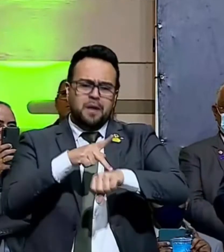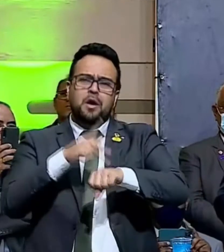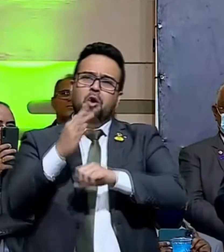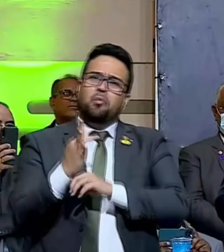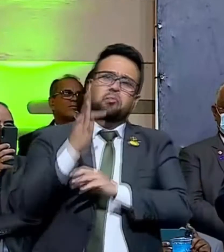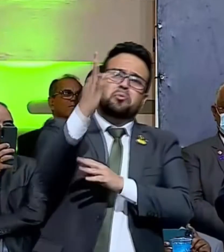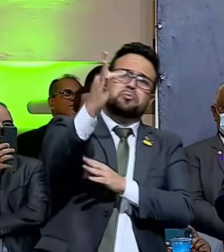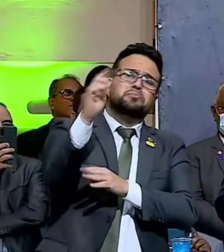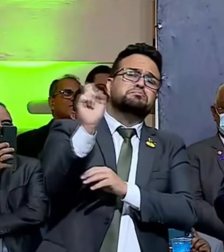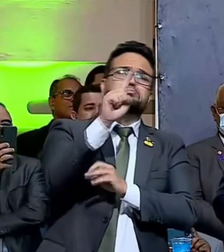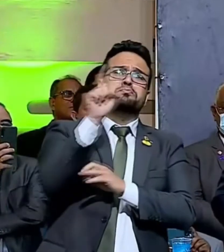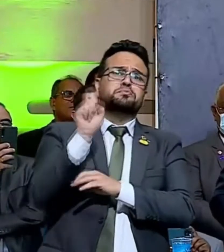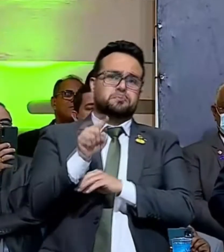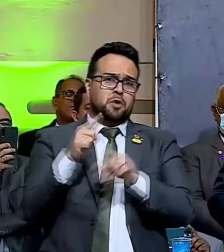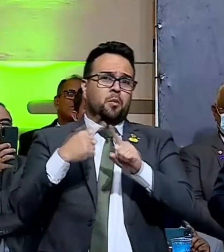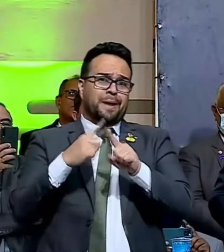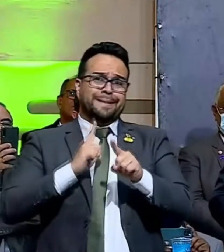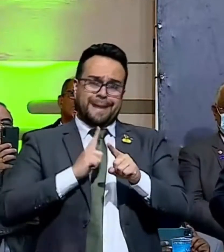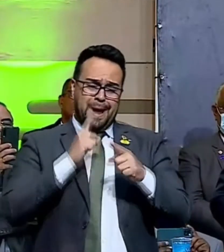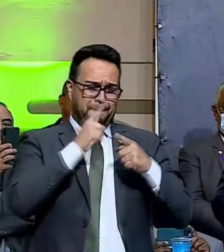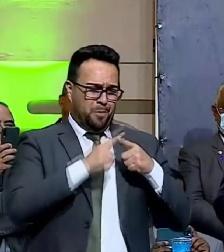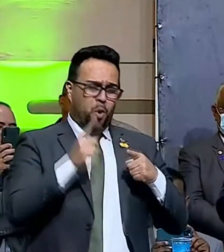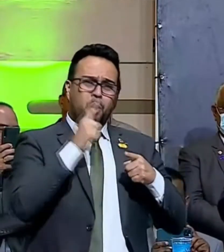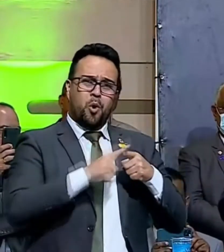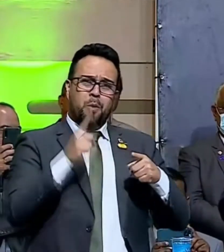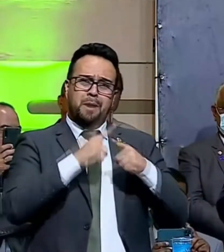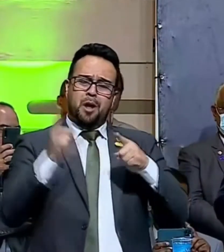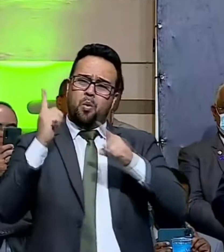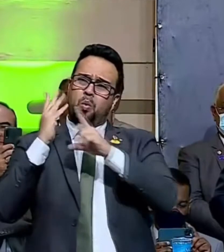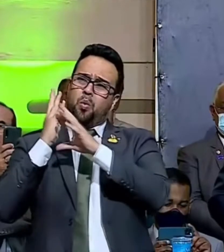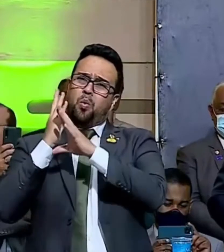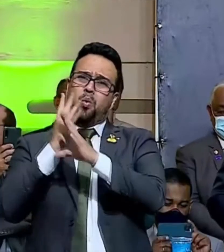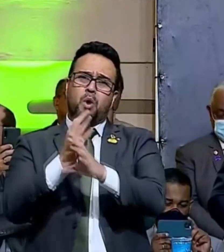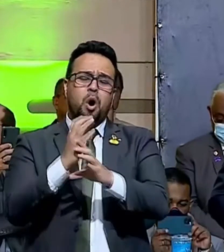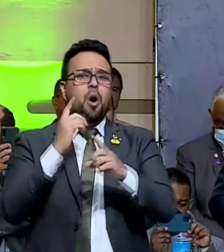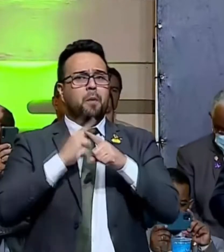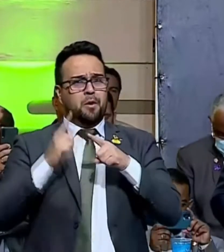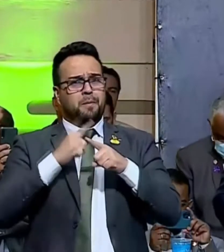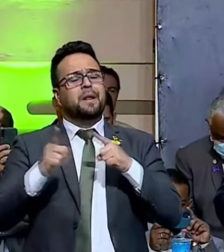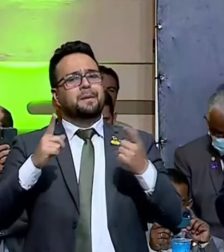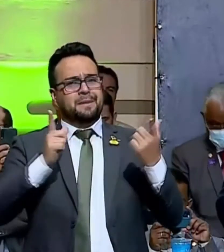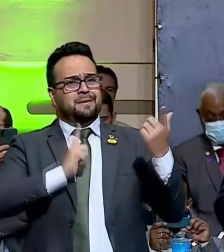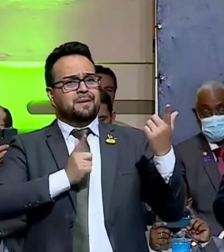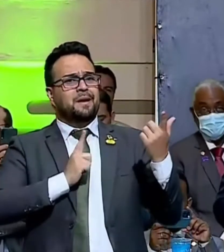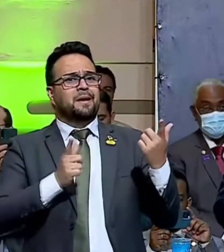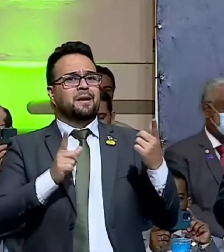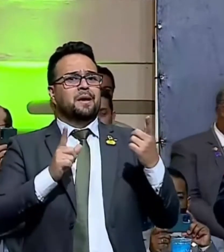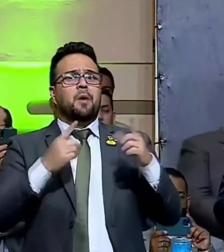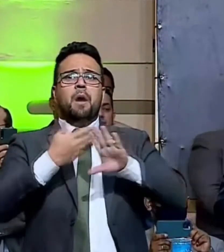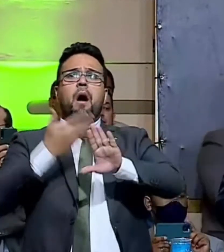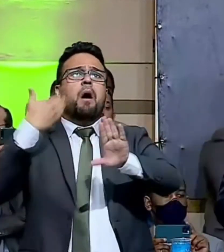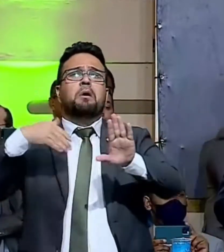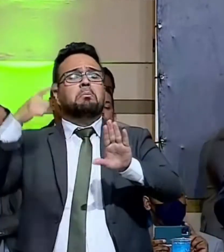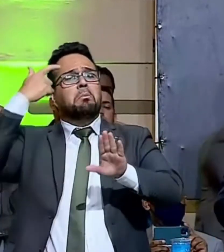Com muitos problemas que temos enfrentado, que não estavam previstos,